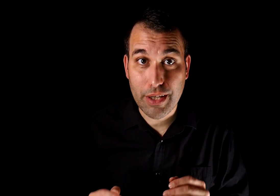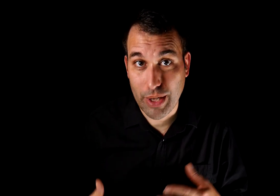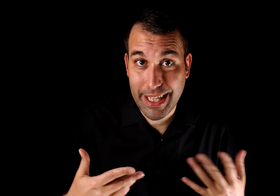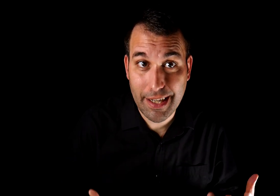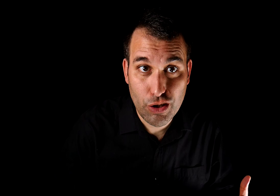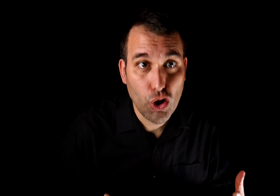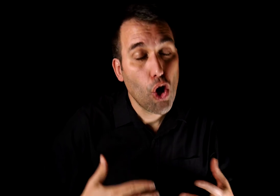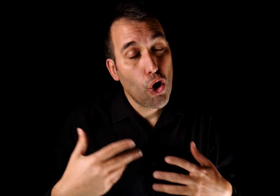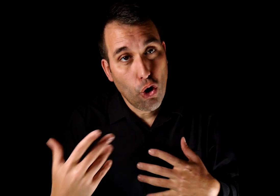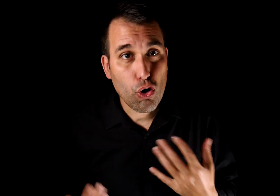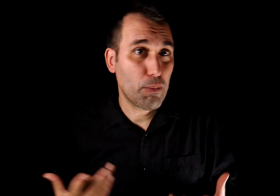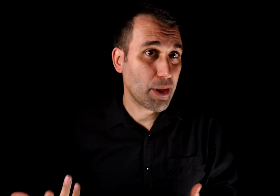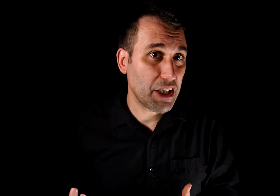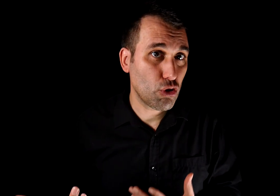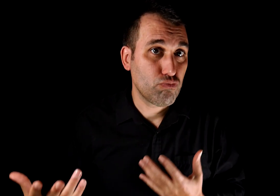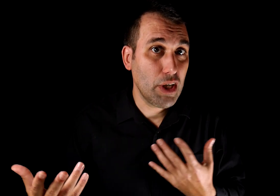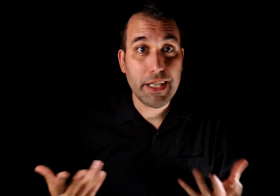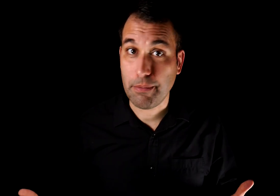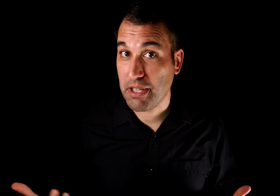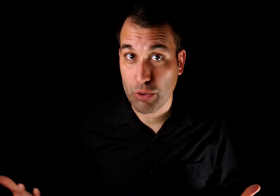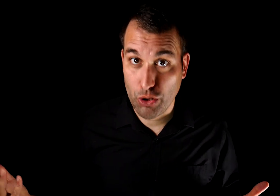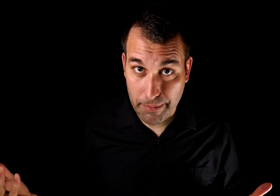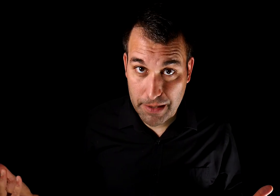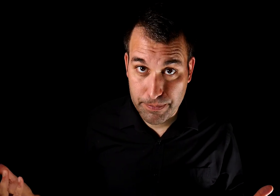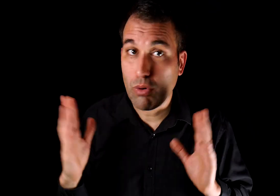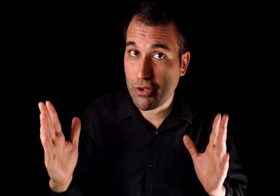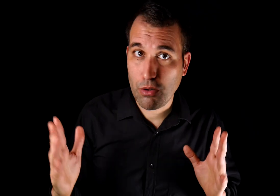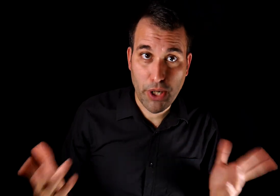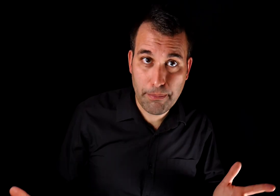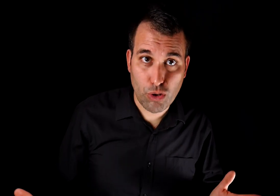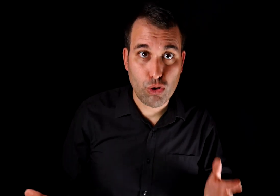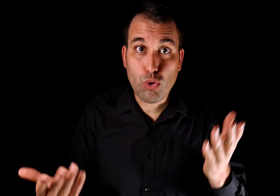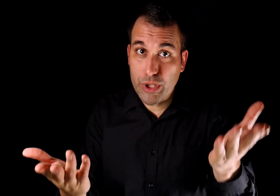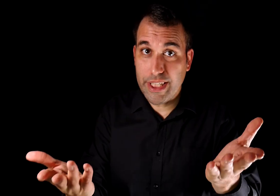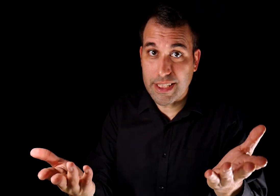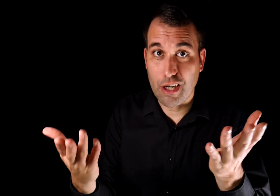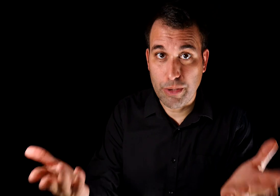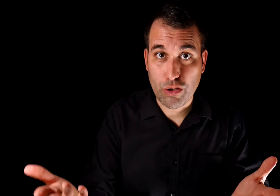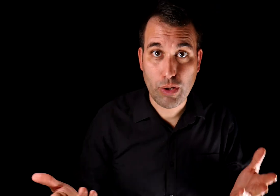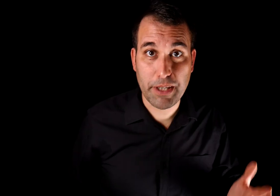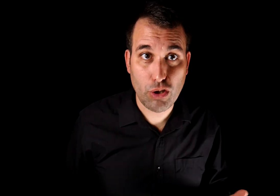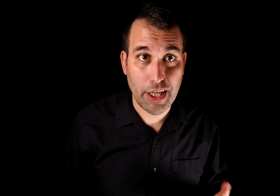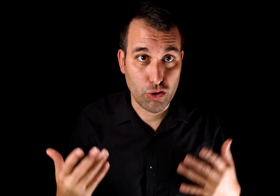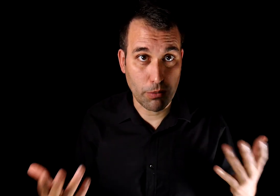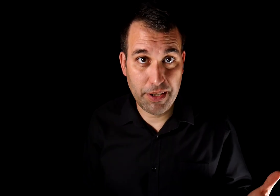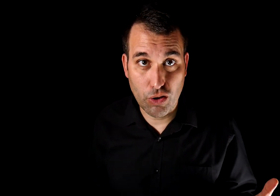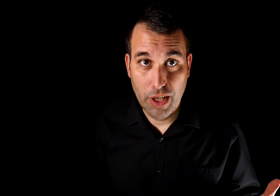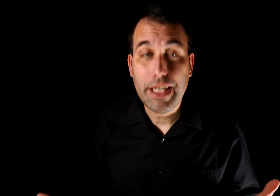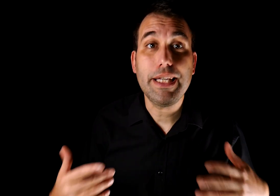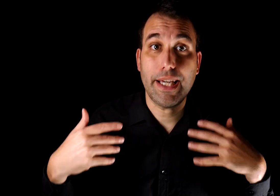de una declaración o comportamiento legítimamente cuestionable. Cuando, por ejemplo, tú indicas que el argumento de una persona no te comporta, y que